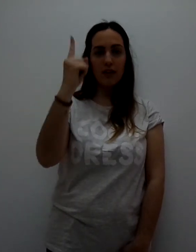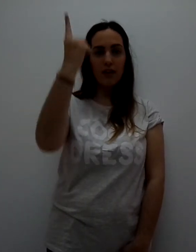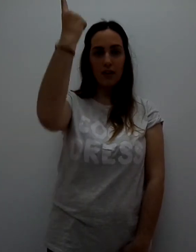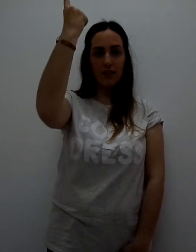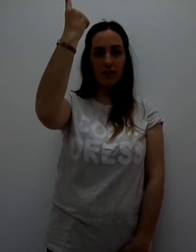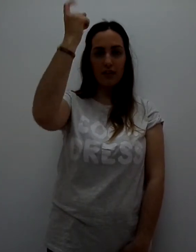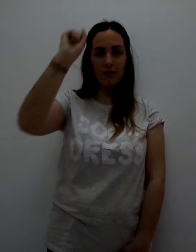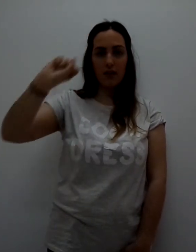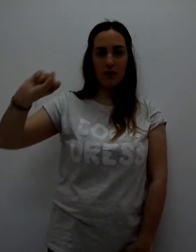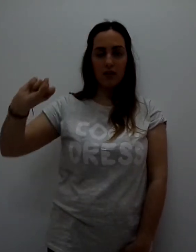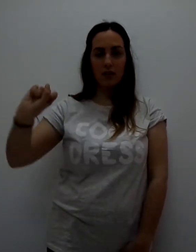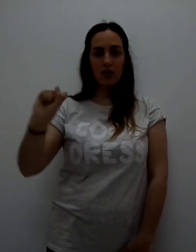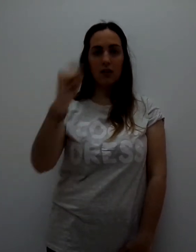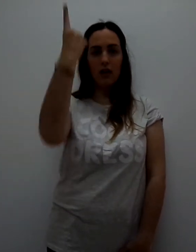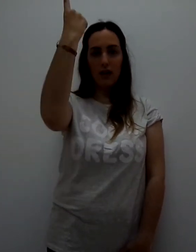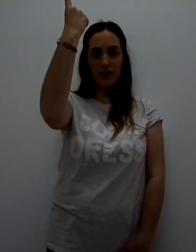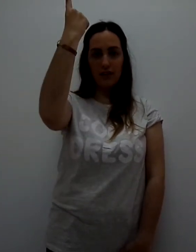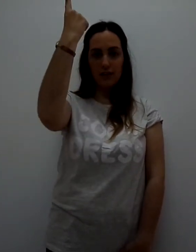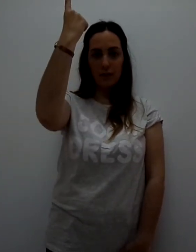Hacia arriba. Hacia arriba.